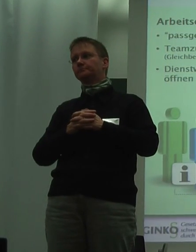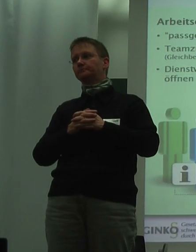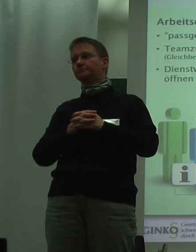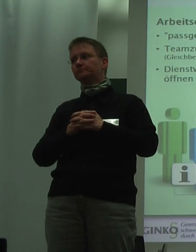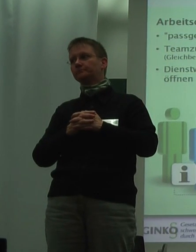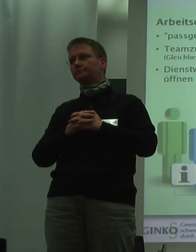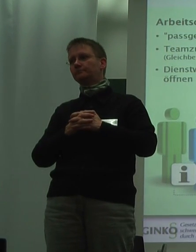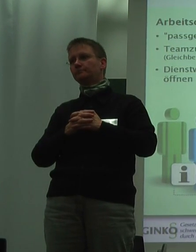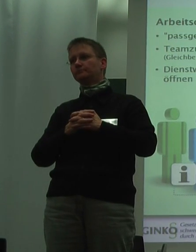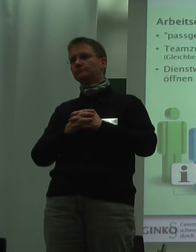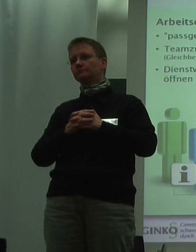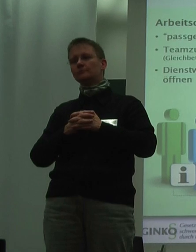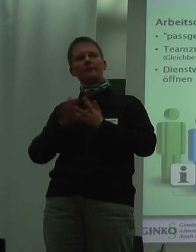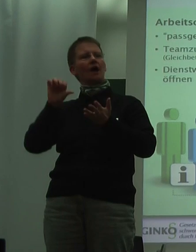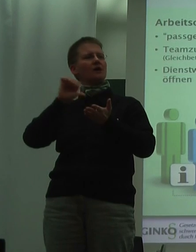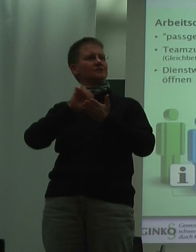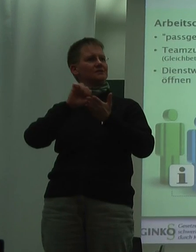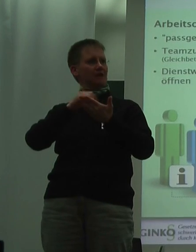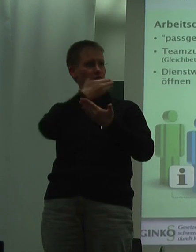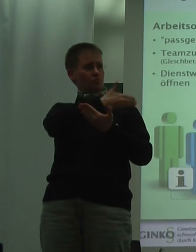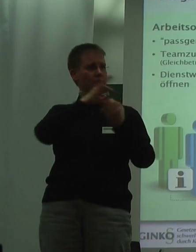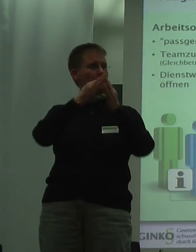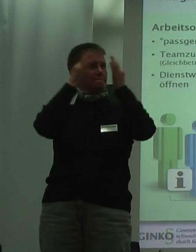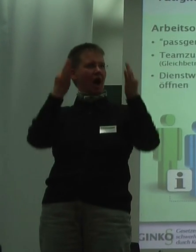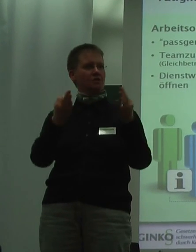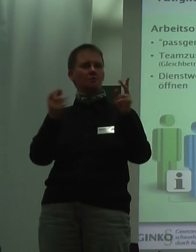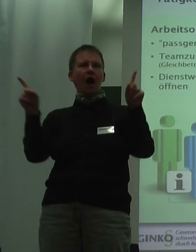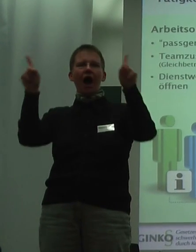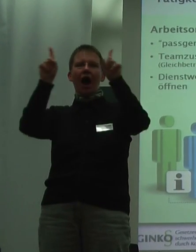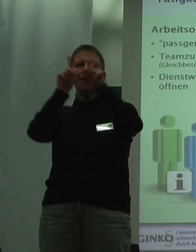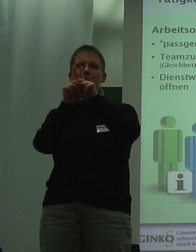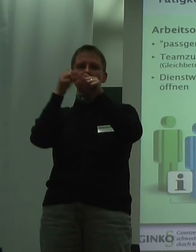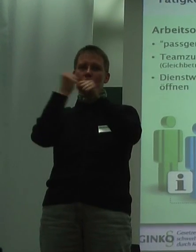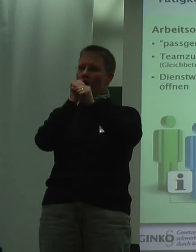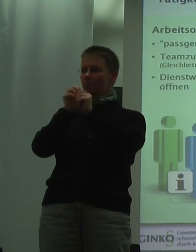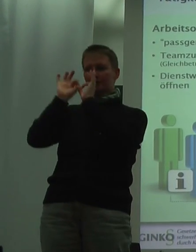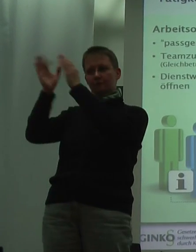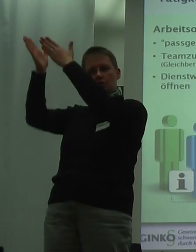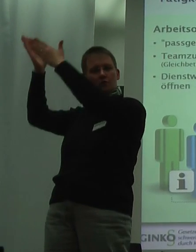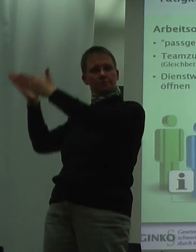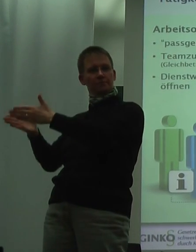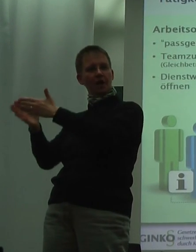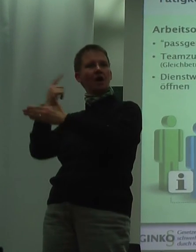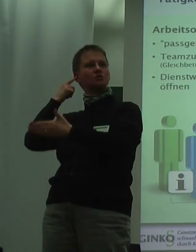Im Zentrum der Maßnahmen zur Anpassung der Tätigkeiten steht der übergeschädigte Mitarbeiter.